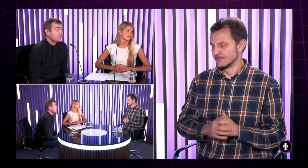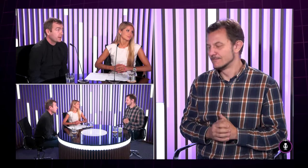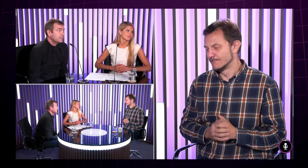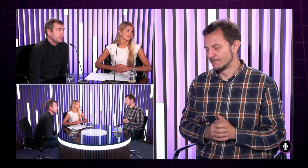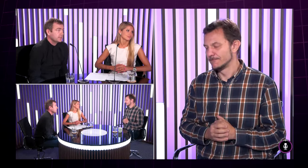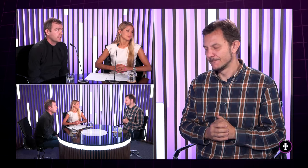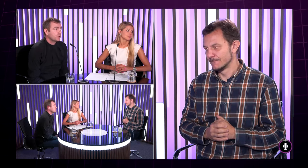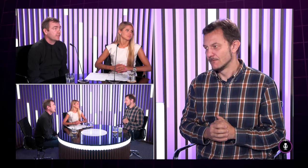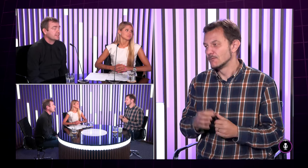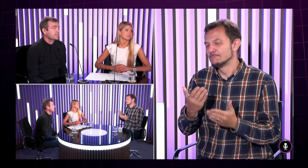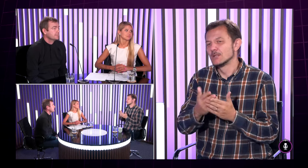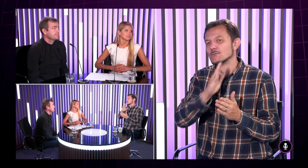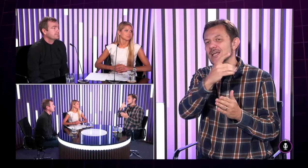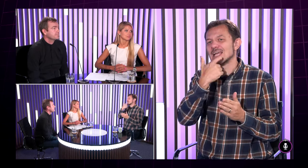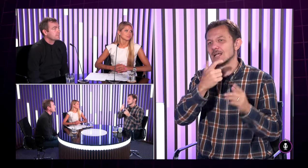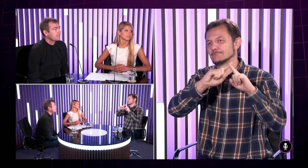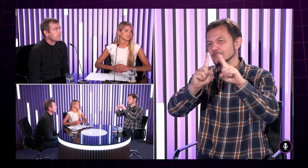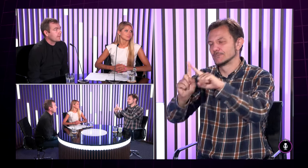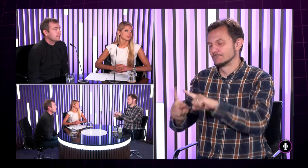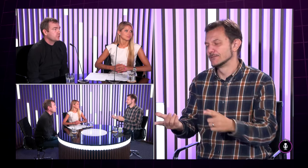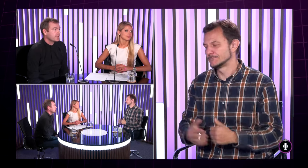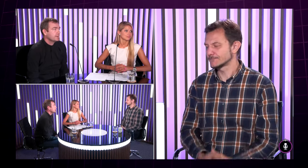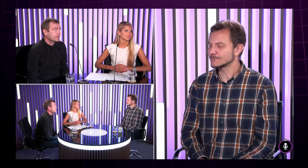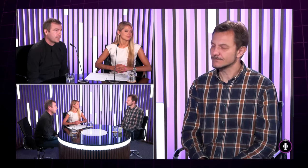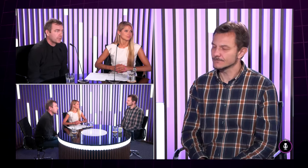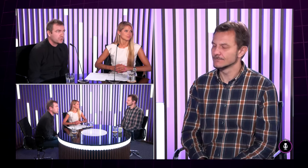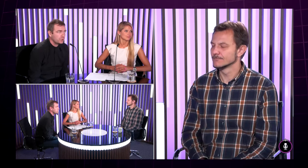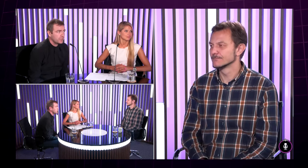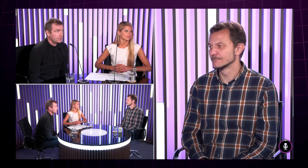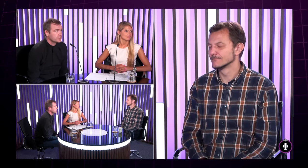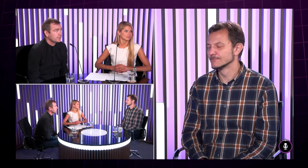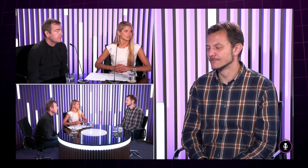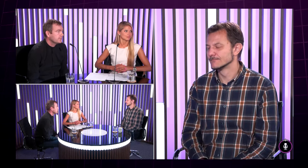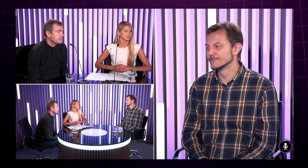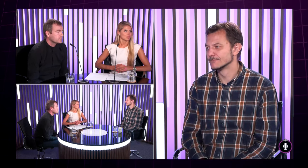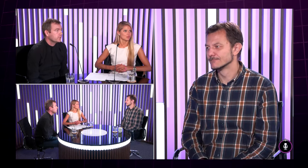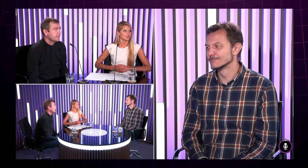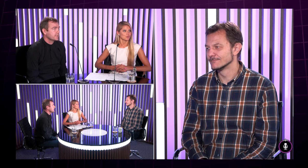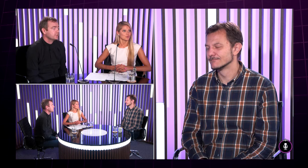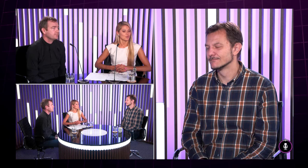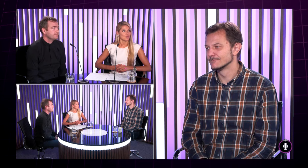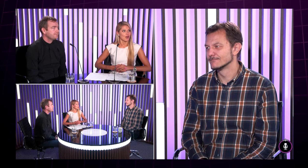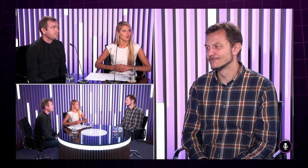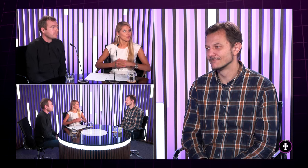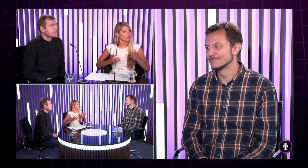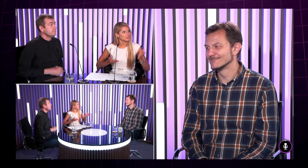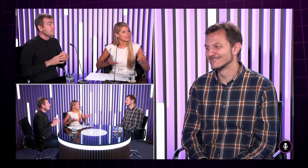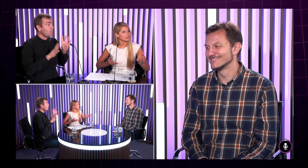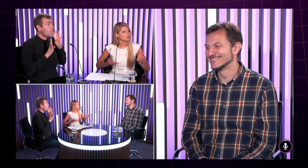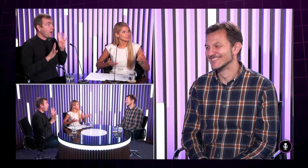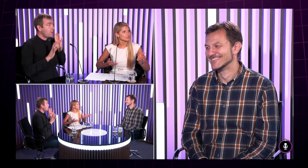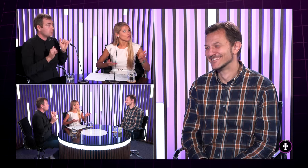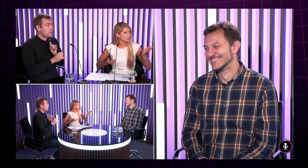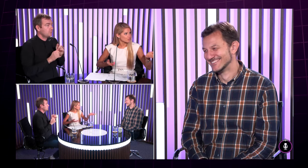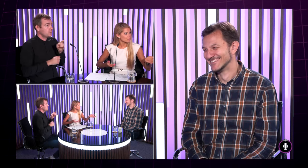komunity a my sme hrdí na naš jazyk. Čiže takéto sú rozdielnosti. v tých posunkových jazykoch. Wow, koľko vy